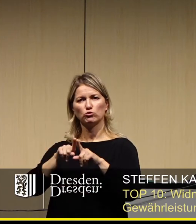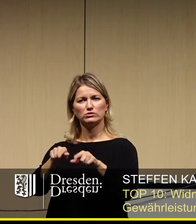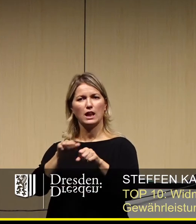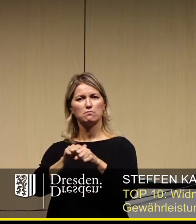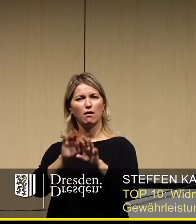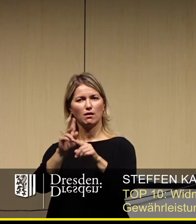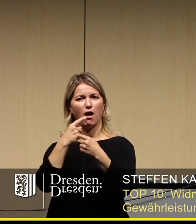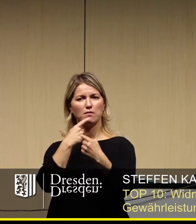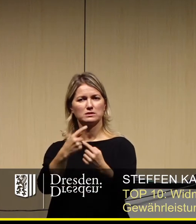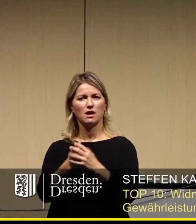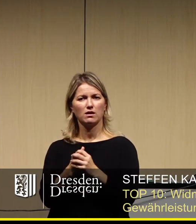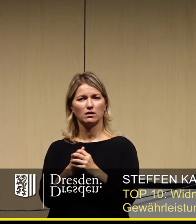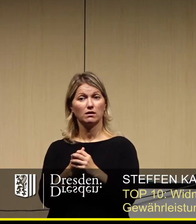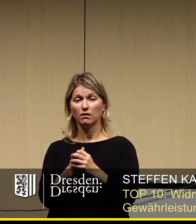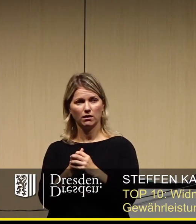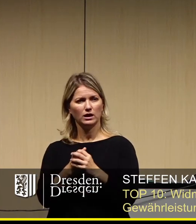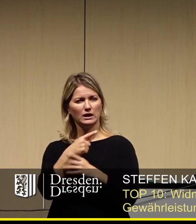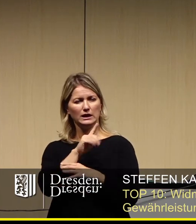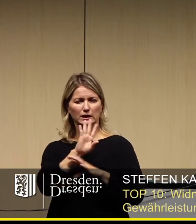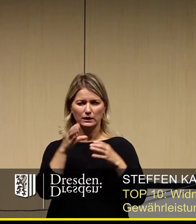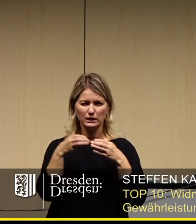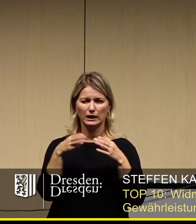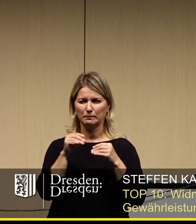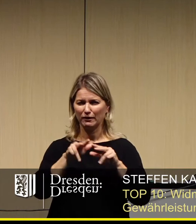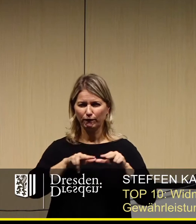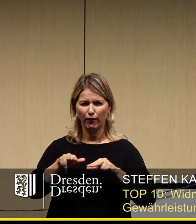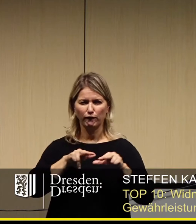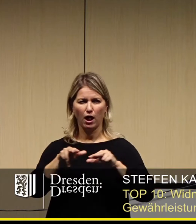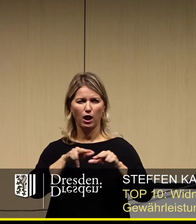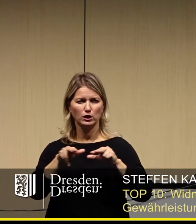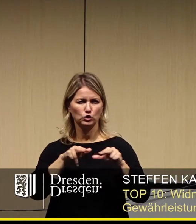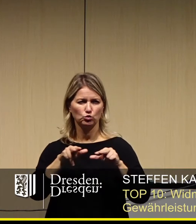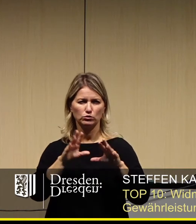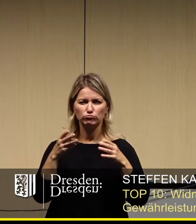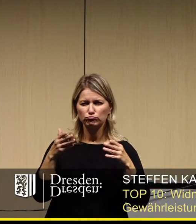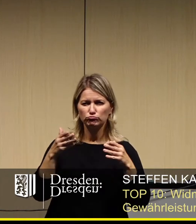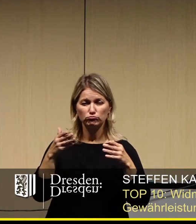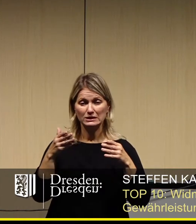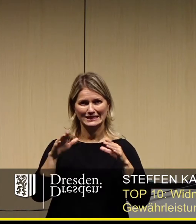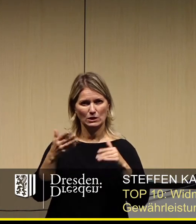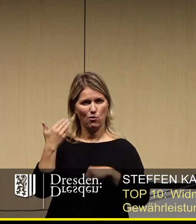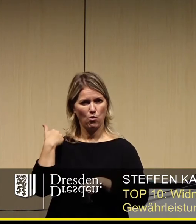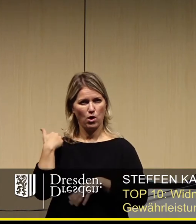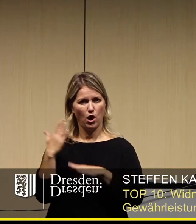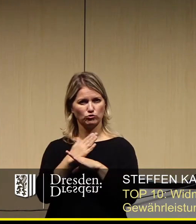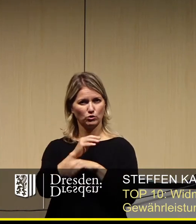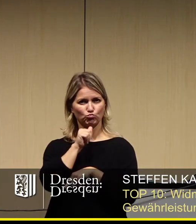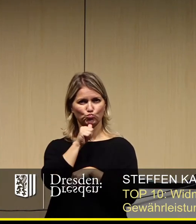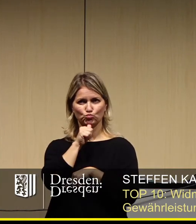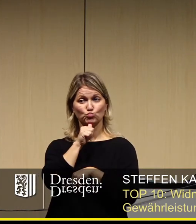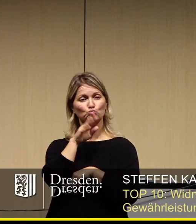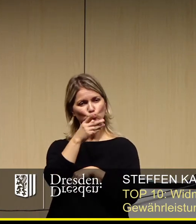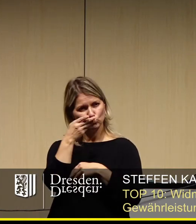gut, dass Sie gemeinsam mit Ihrer Verwaltung diese Entscheidung so nicht getroffen haben, sondern mit uns